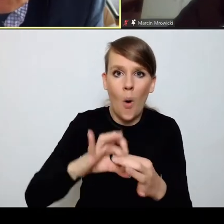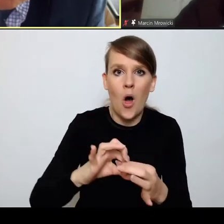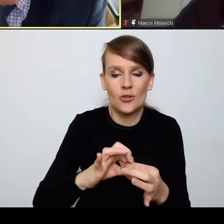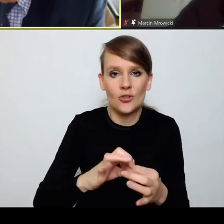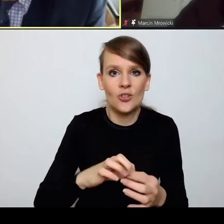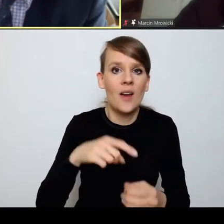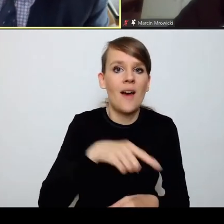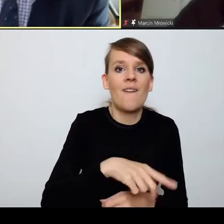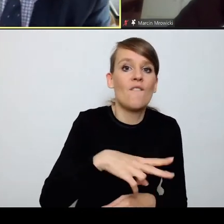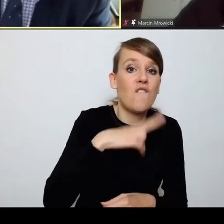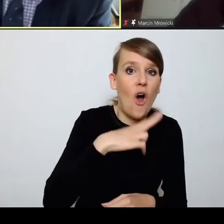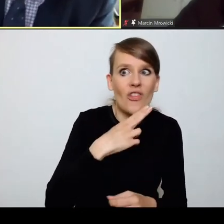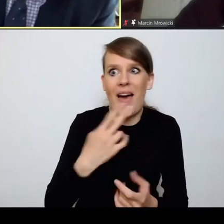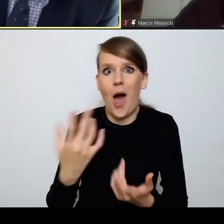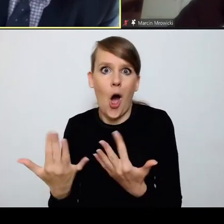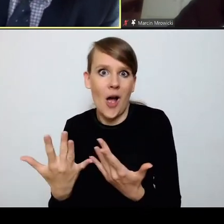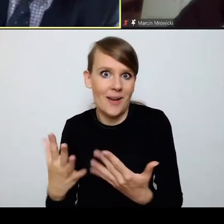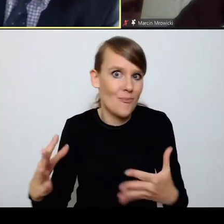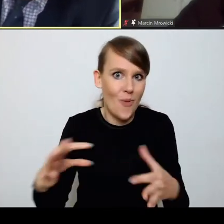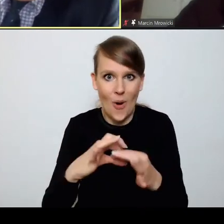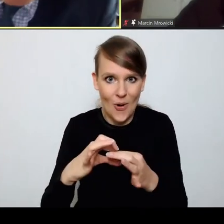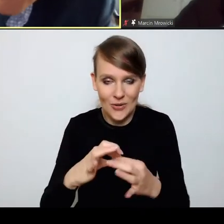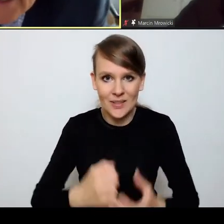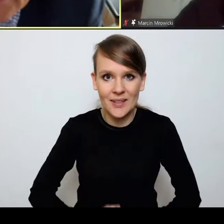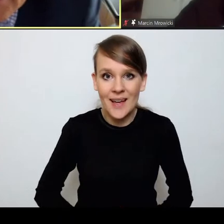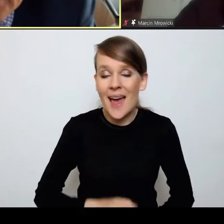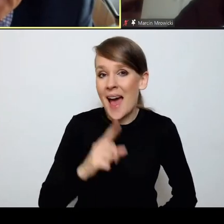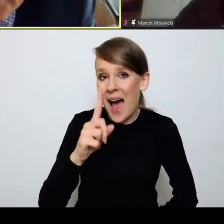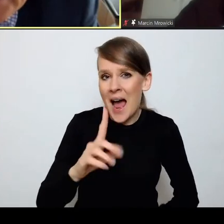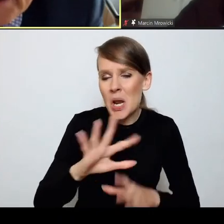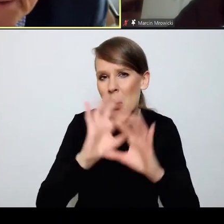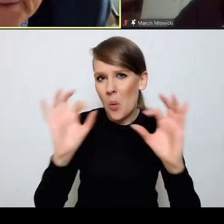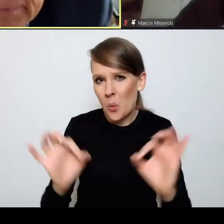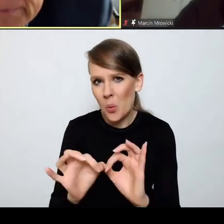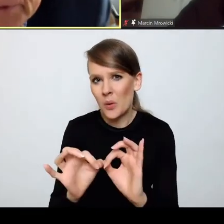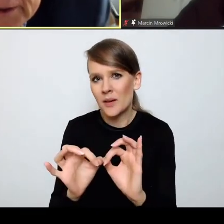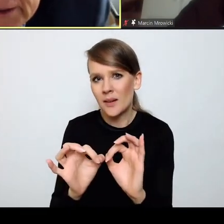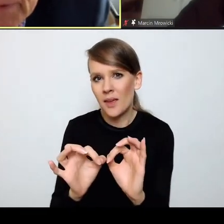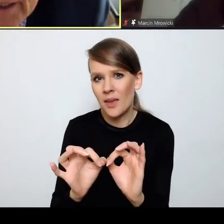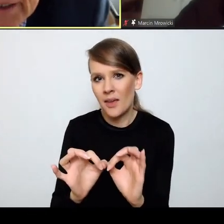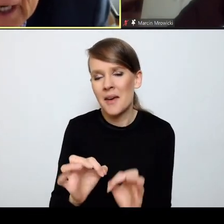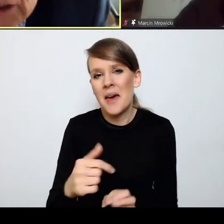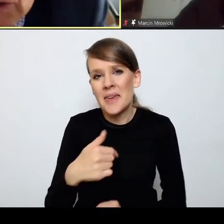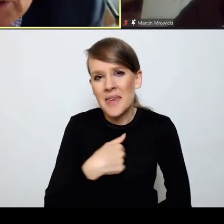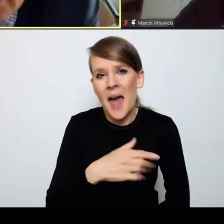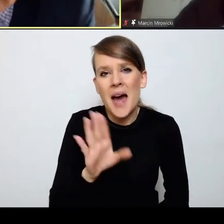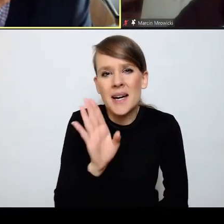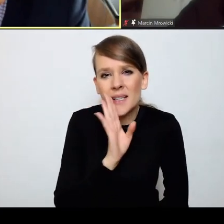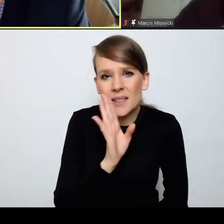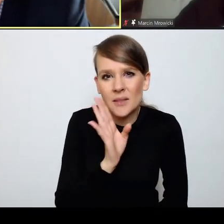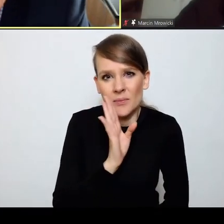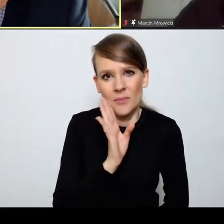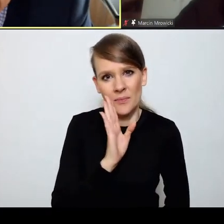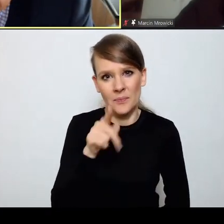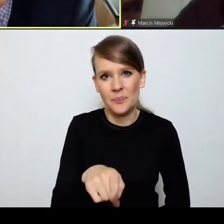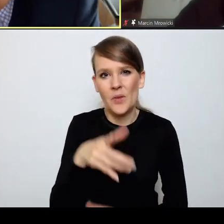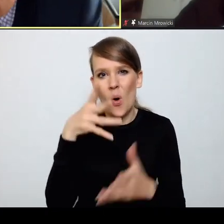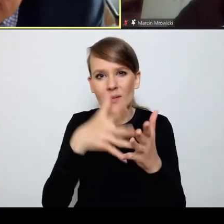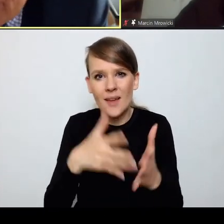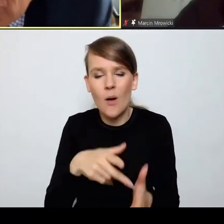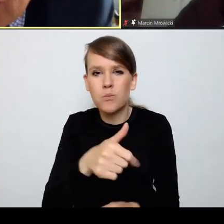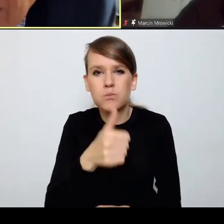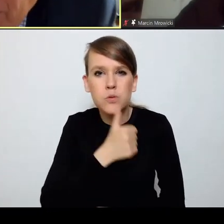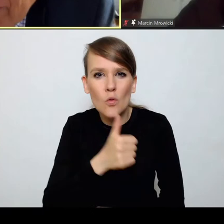z ogniem, ale generalnie ja bym chyba raczej ocenił tą próbę, to